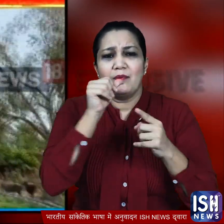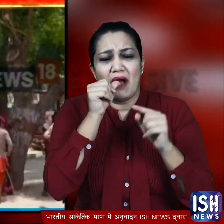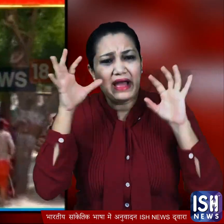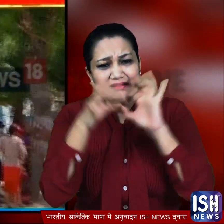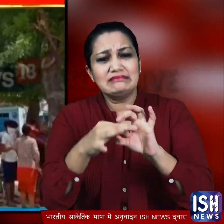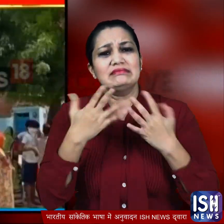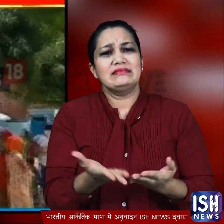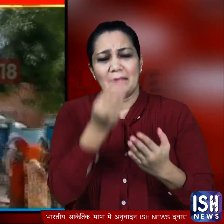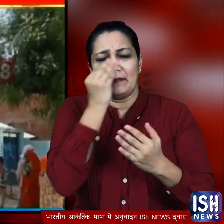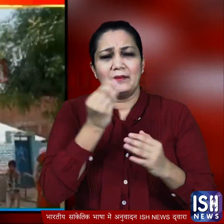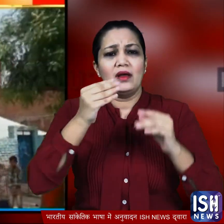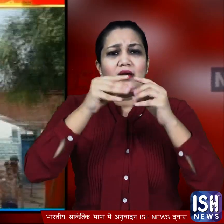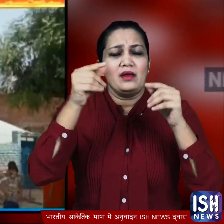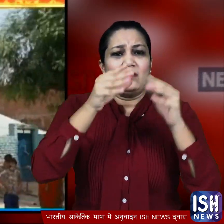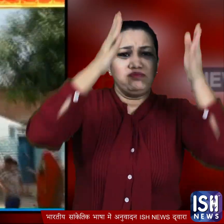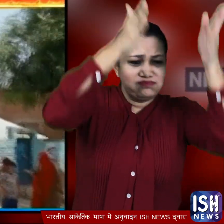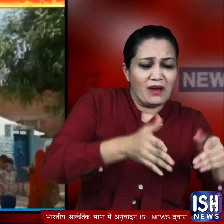की टंकी के पास पाईपलाइन तूटने का था